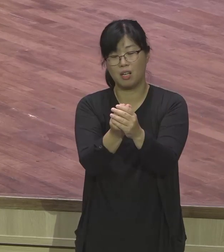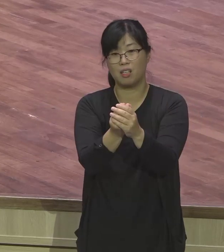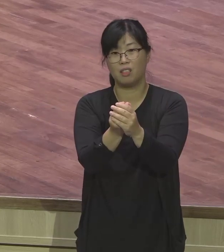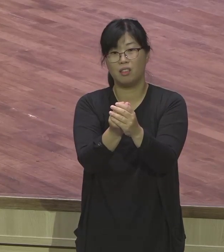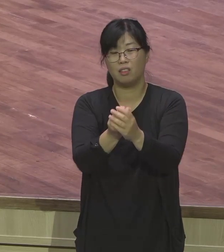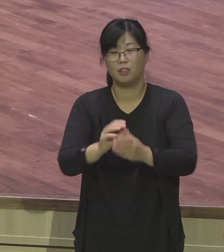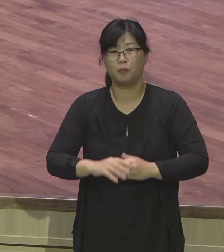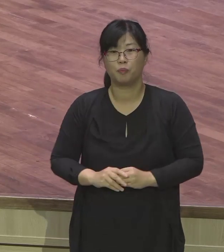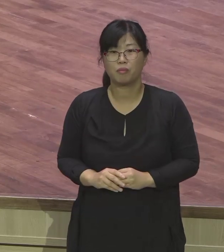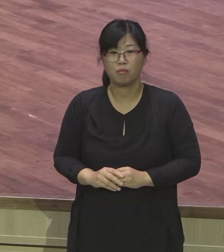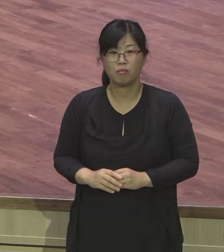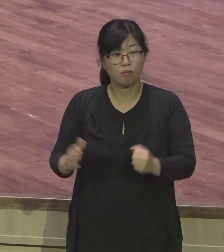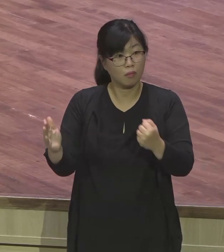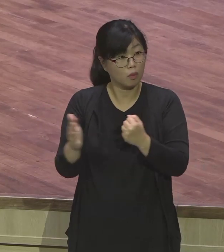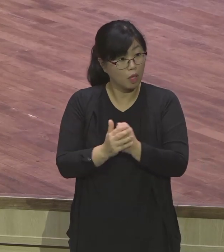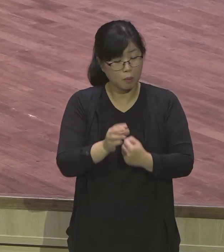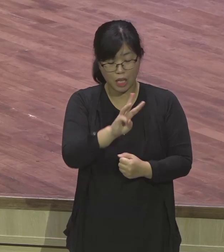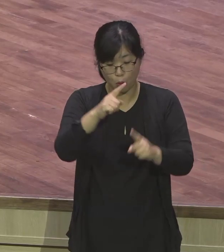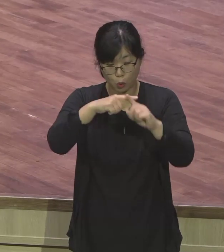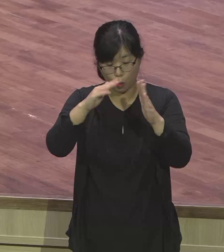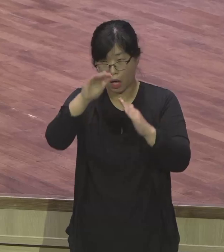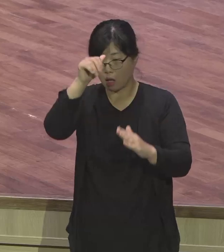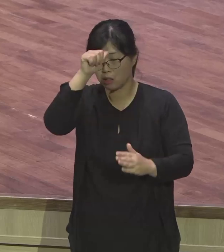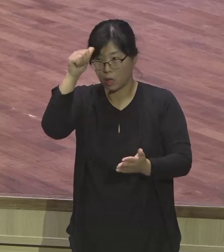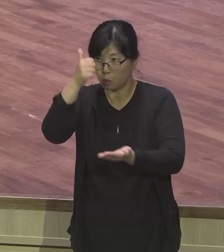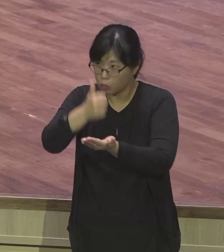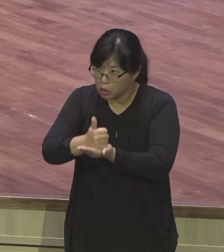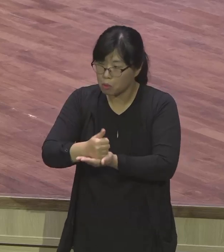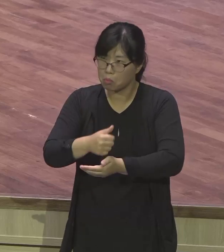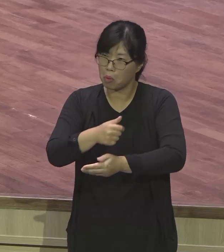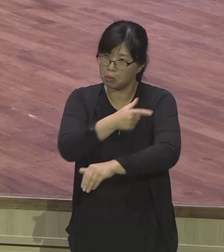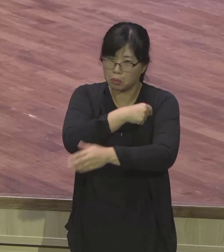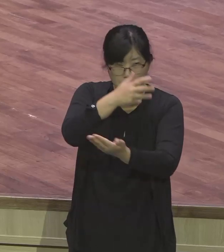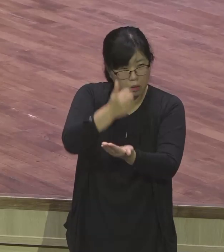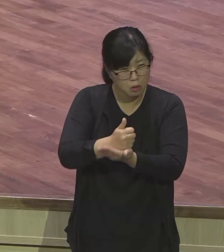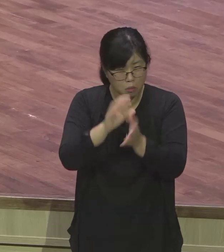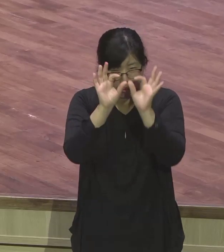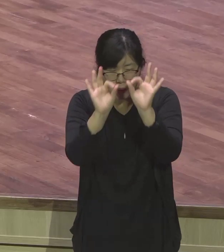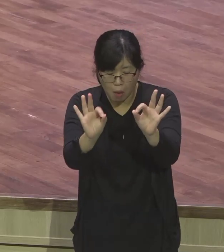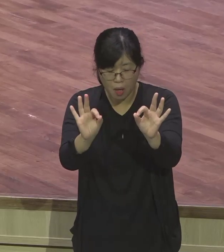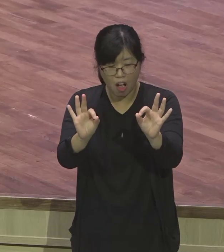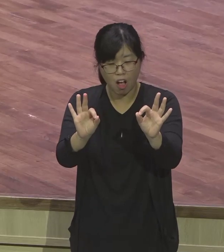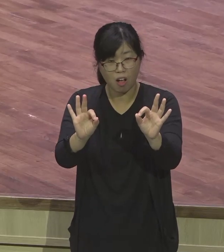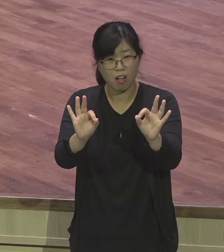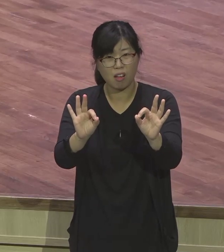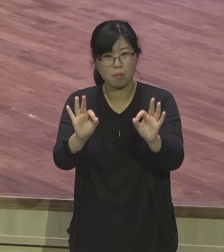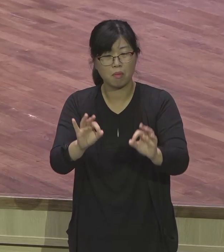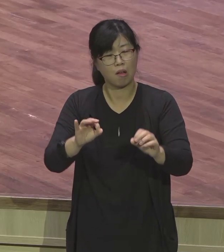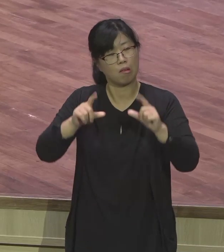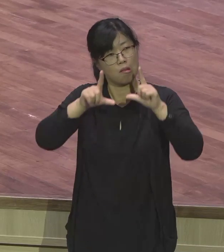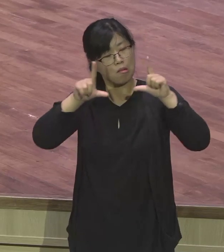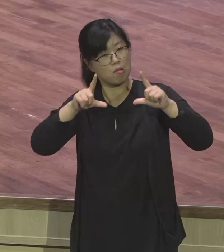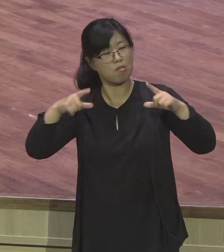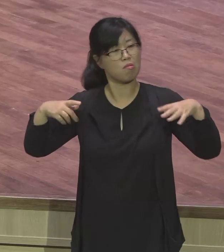그러니 얼마나 감사해요. 아니 참 막 몇백만 몇백씩 해놓고 겸손하기 쉽지 않아요.